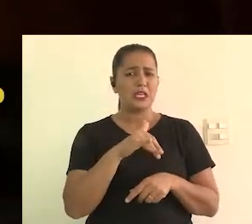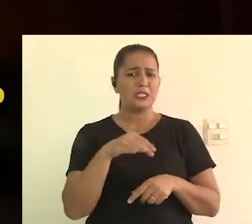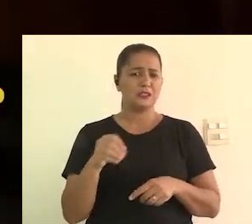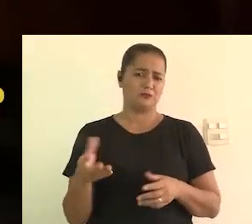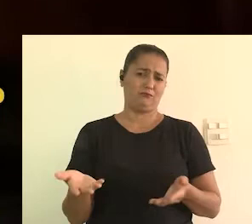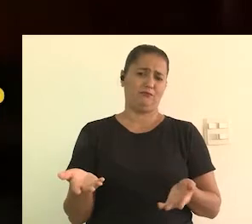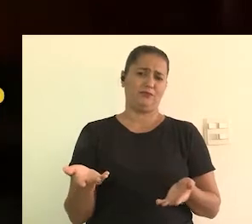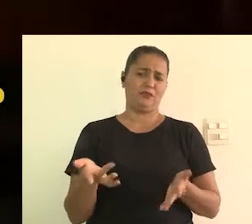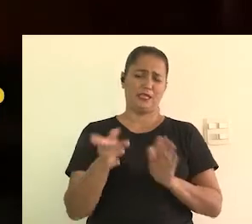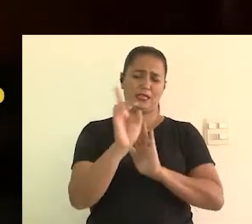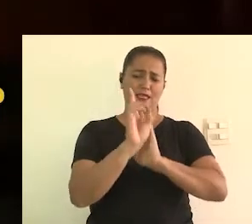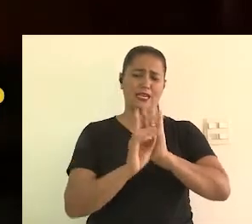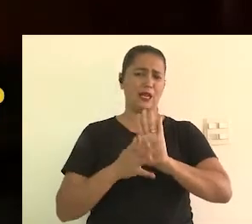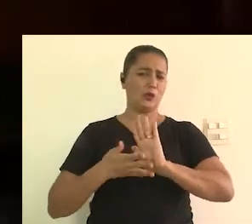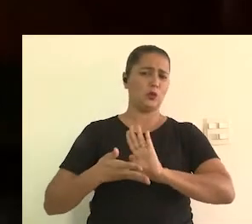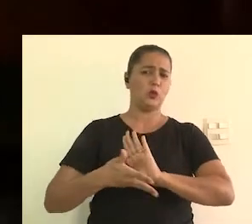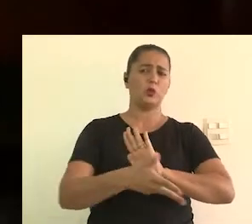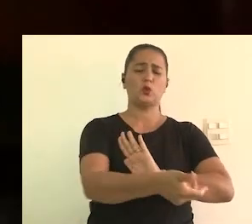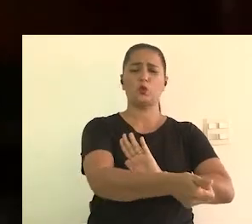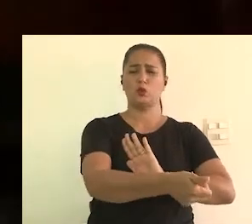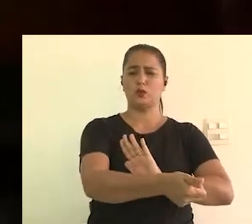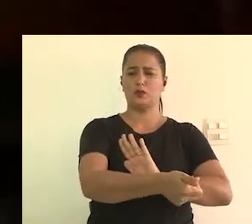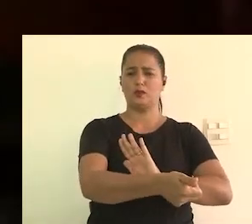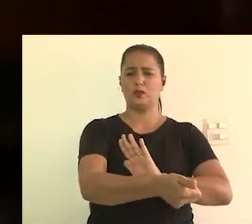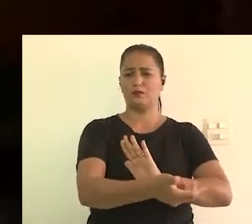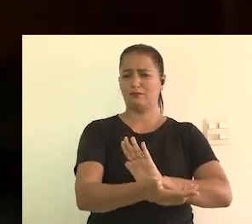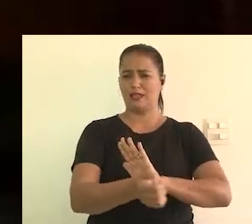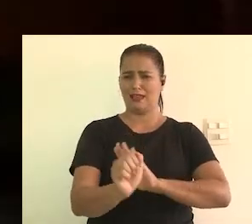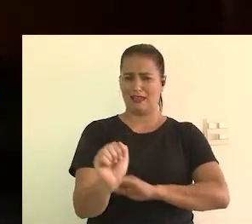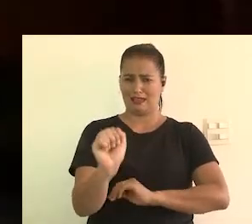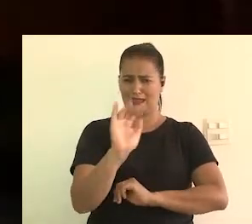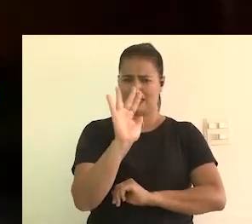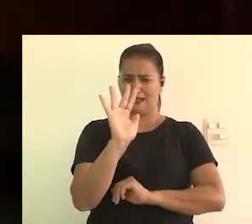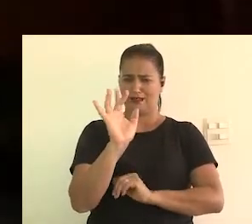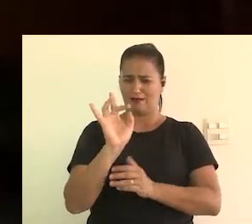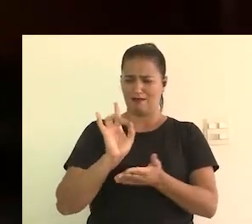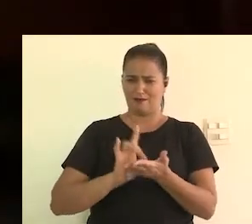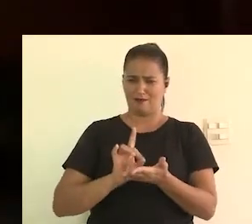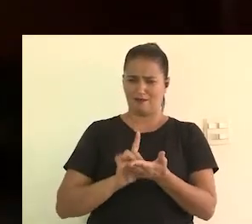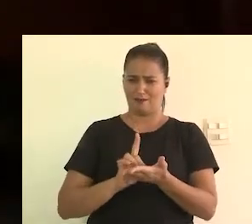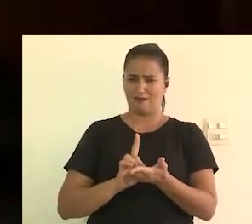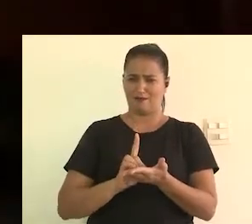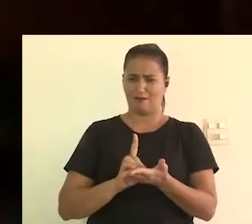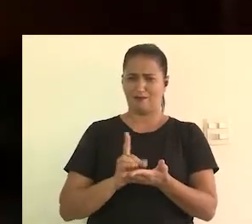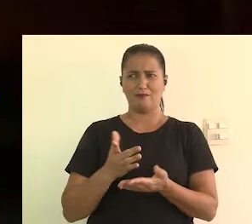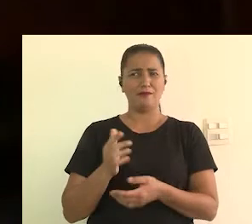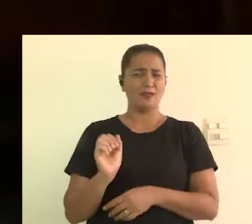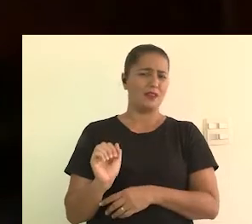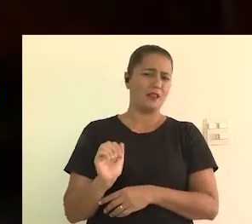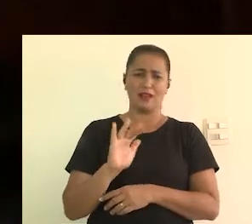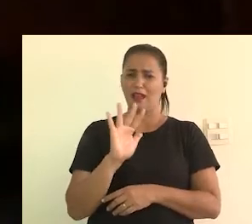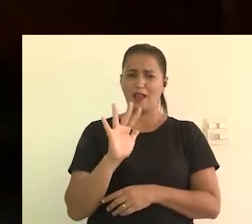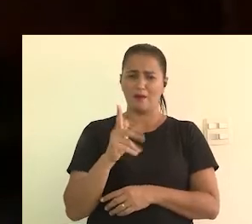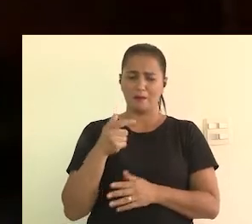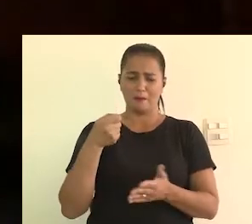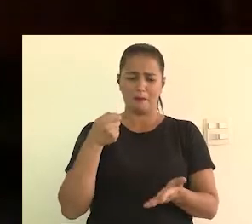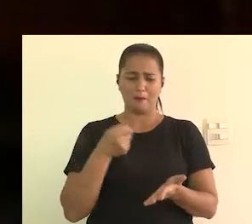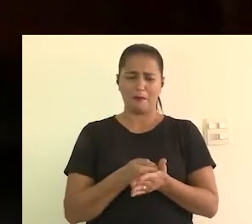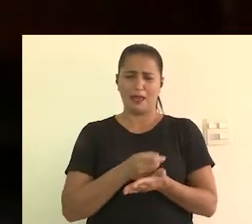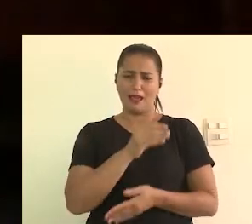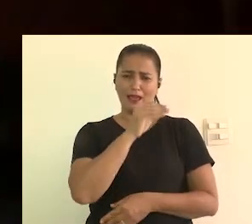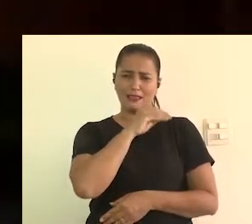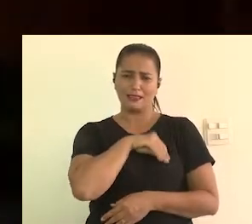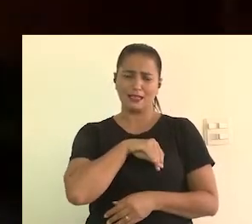por exemplo, prefeririam, né? E por que isso, né? Por que ele não tem direito a tudo? Quer dizer, é tão caro